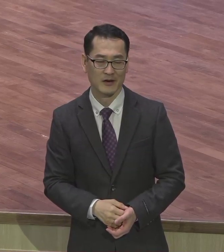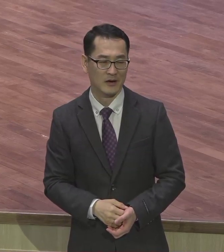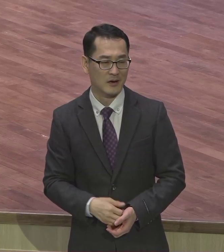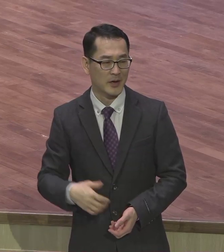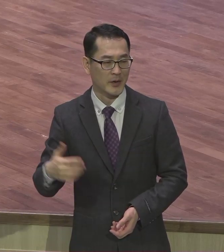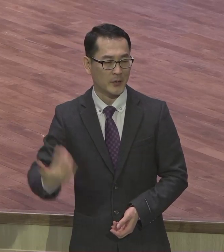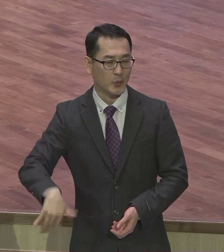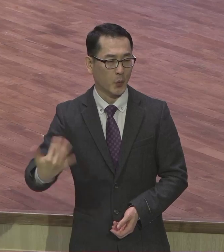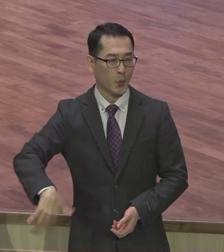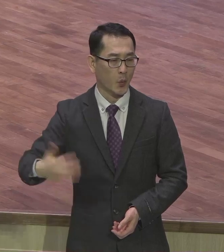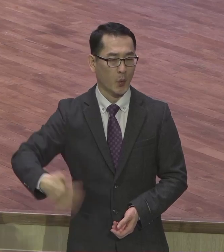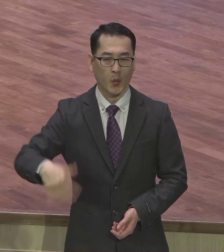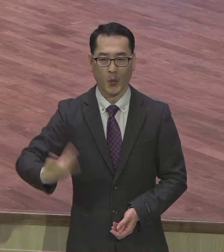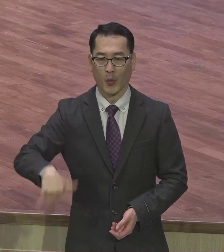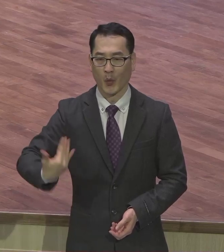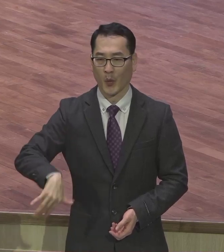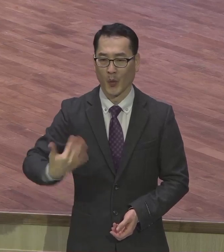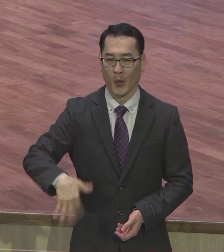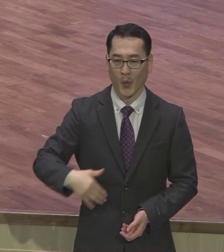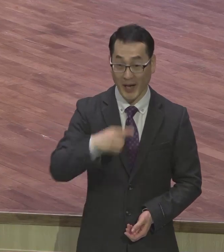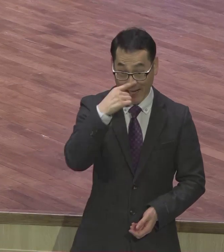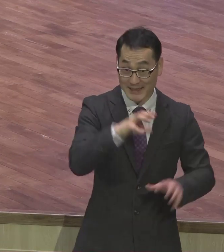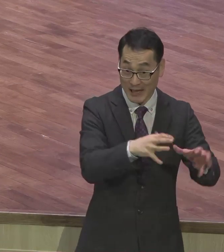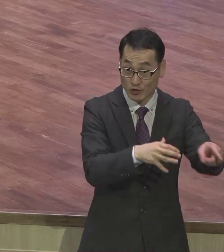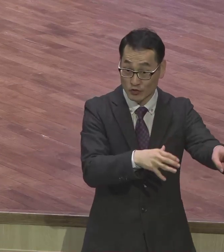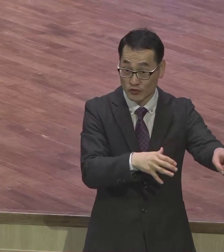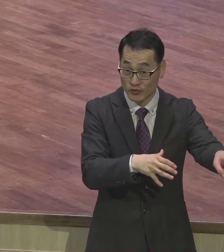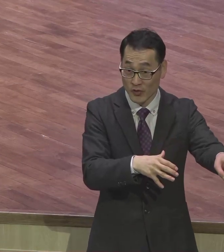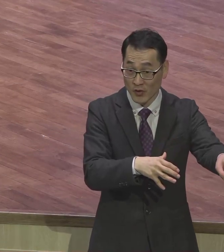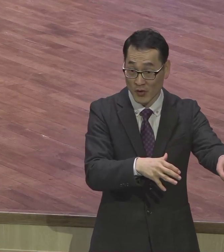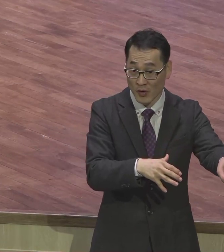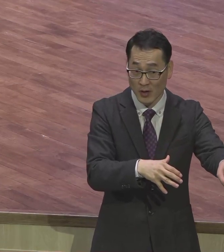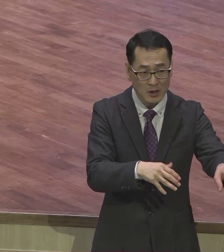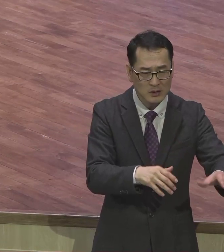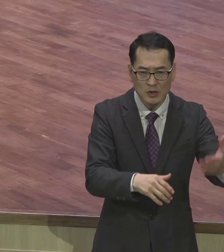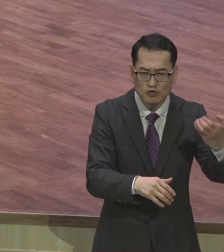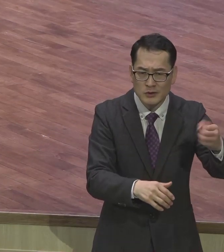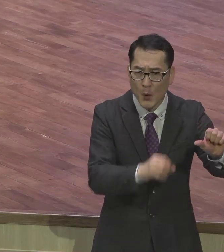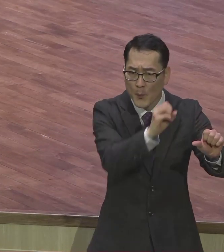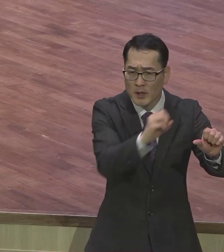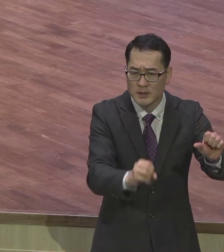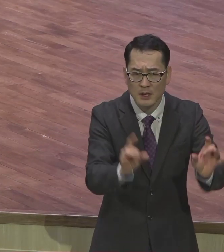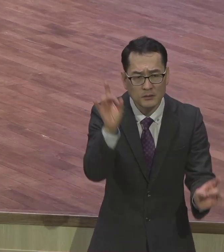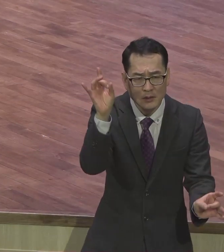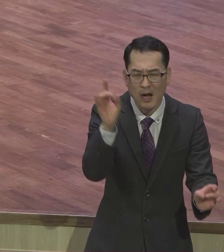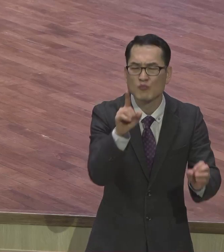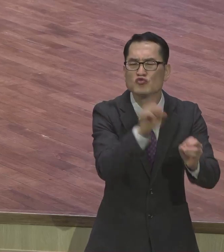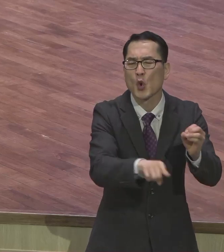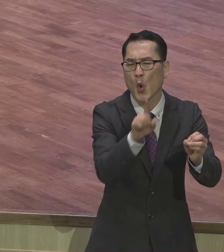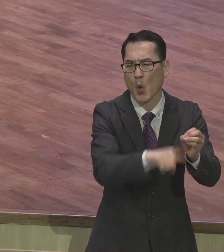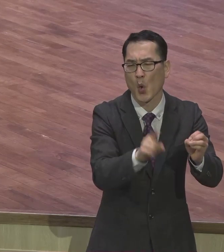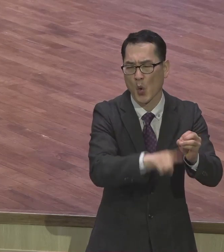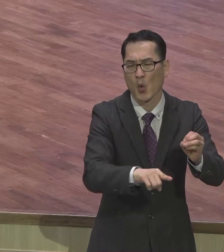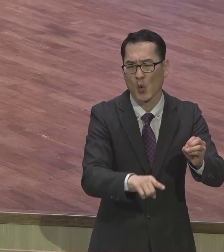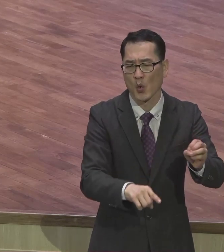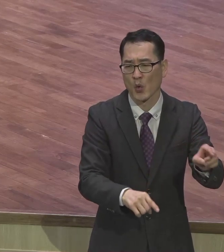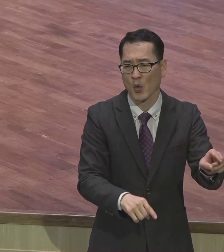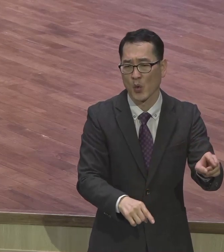완전히 태국의 현장이에요. 태국이 어떤 나라예요. 95% 이상이 불교입니다. 기독교는 우리나라보다